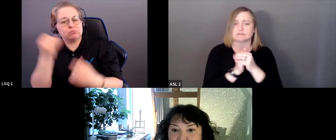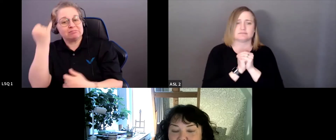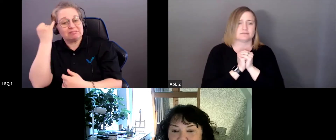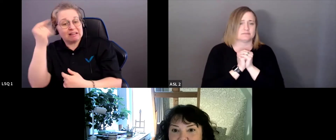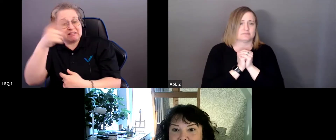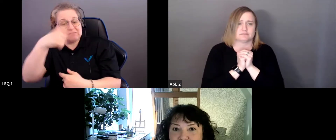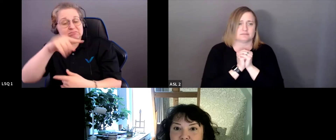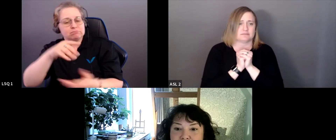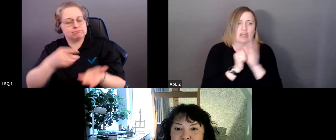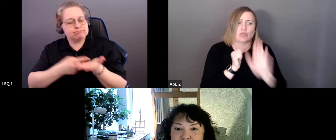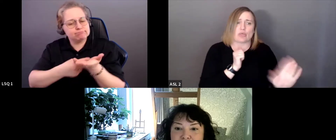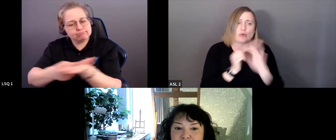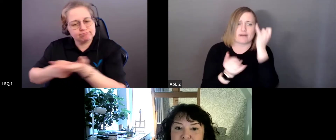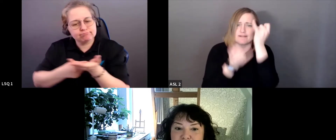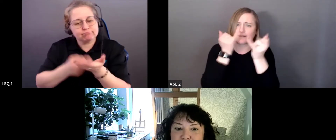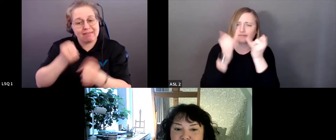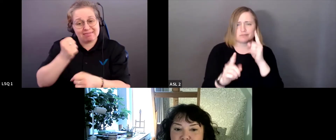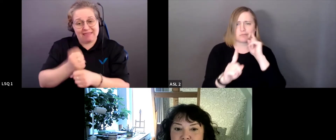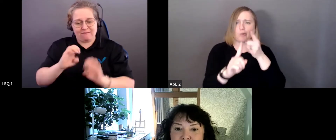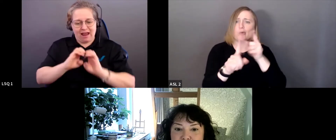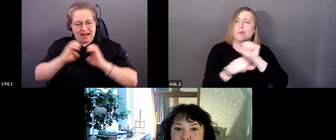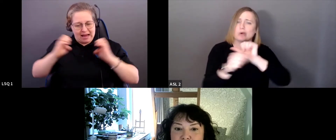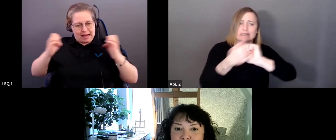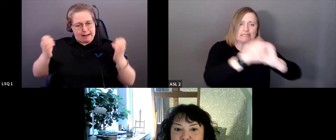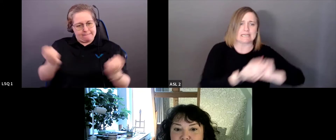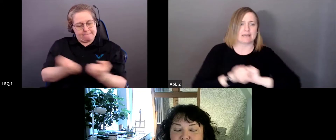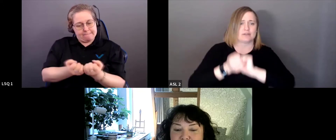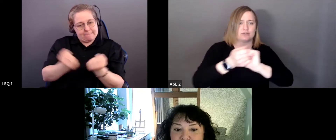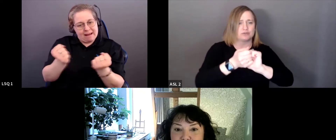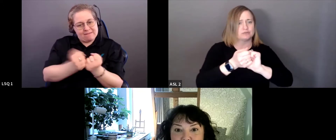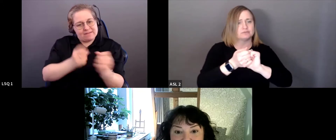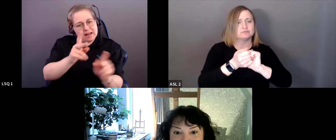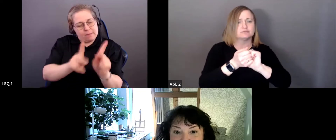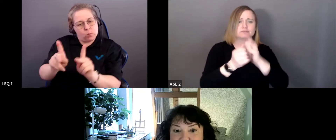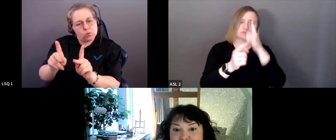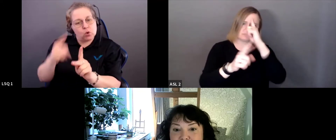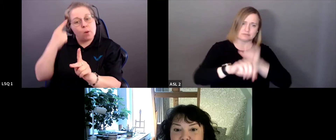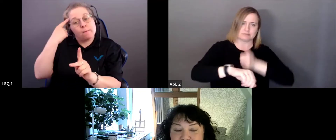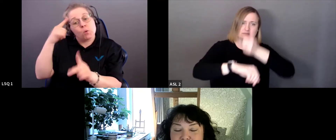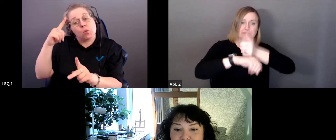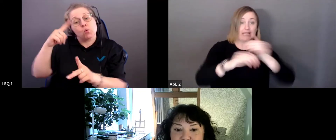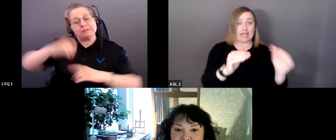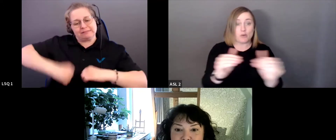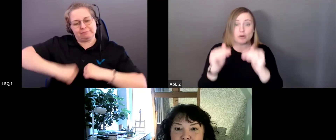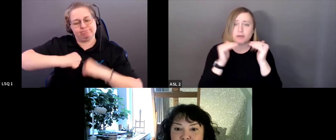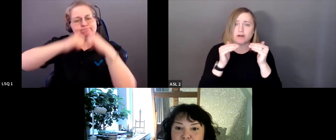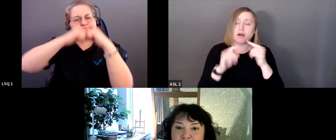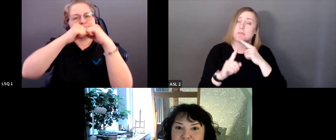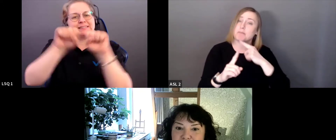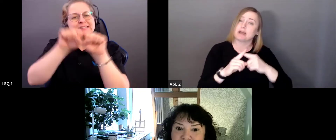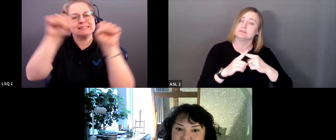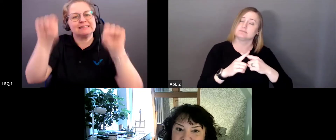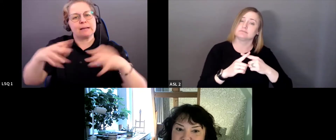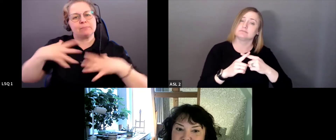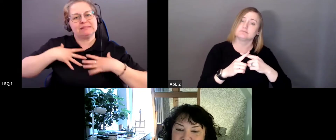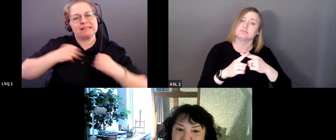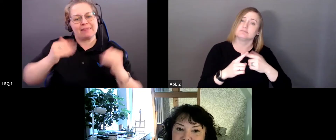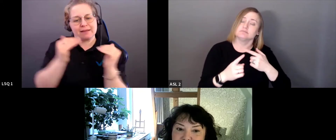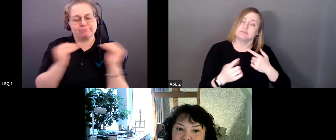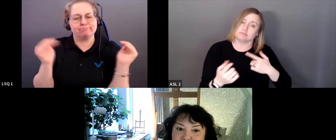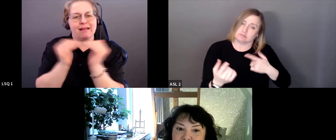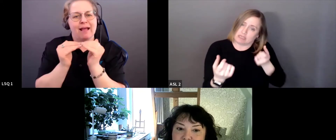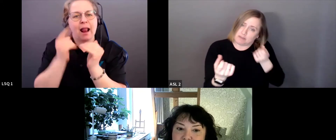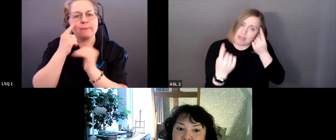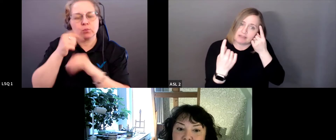ensemble signifie bâtir un système de soins de santé équitable pour tous au Manitoba. Ce n'est pas